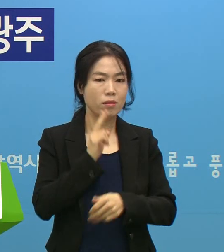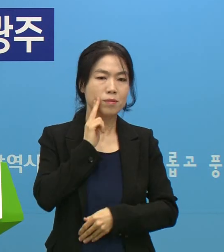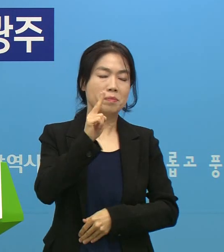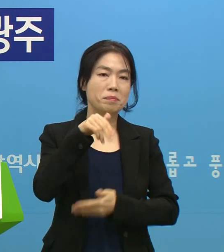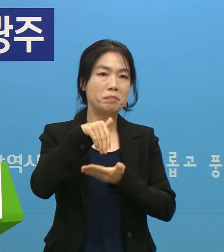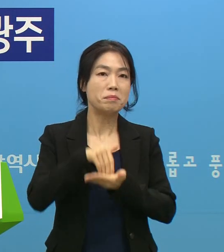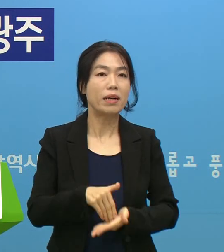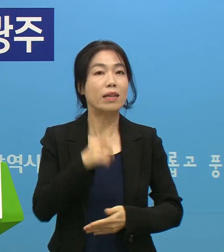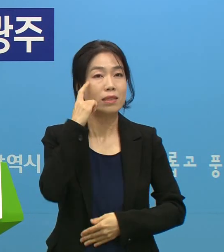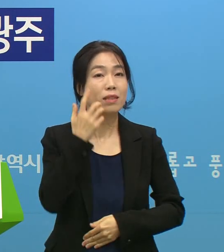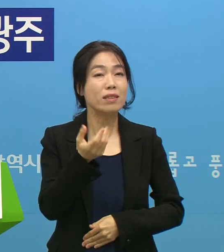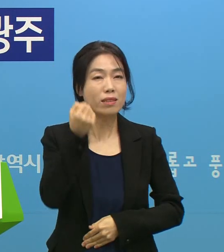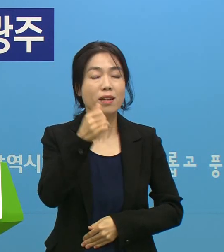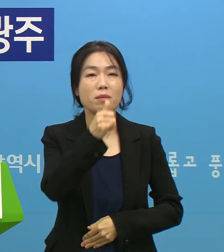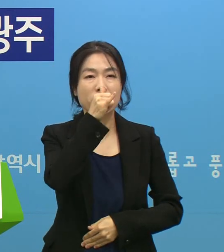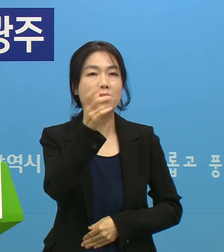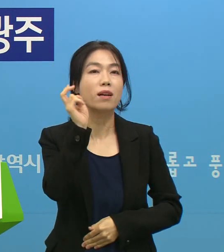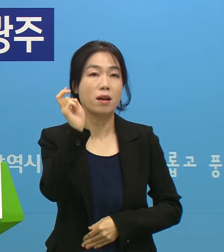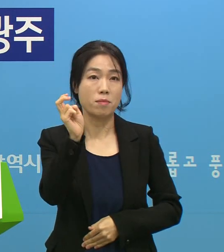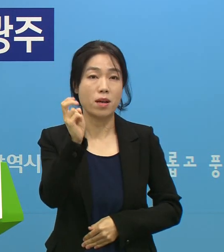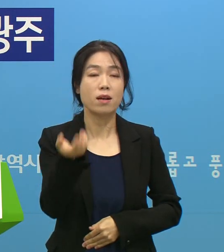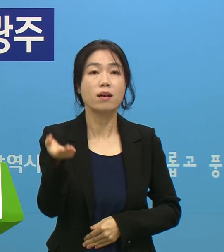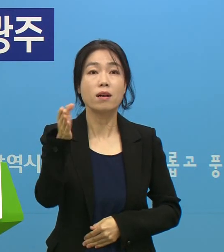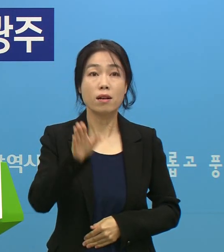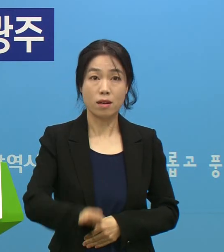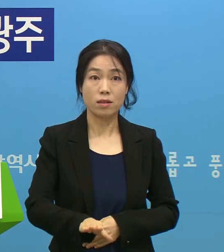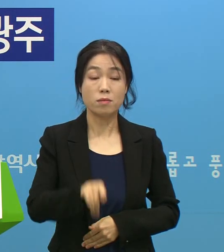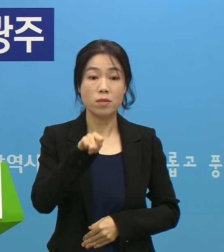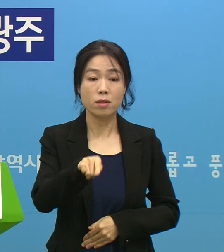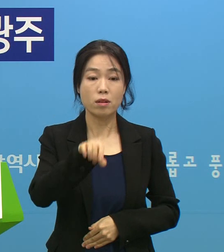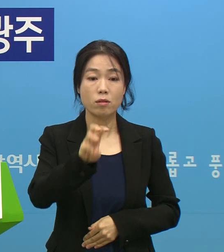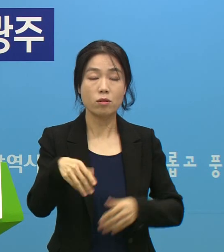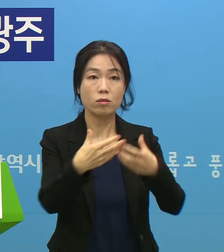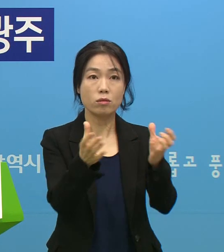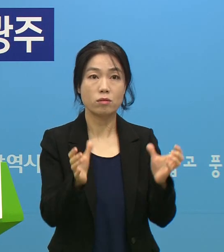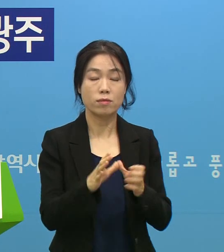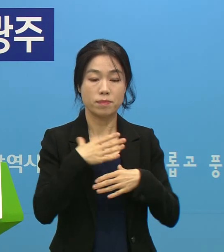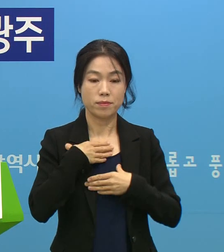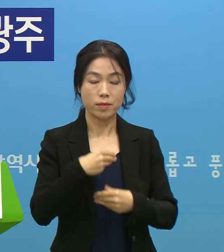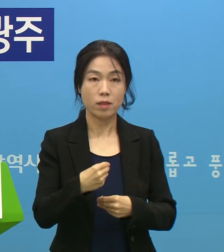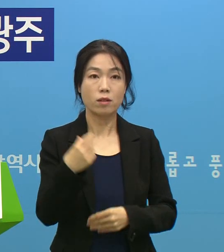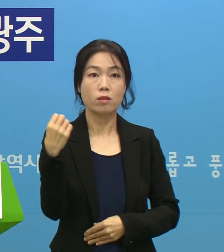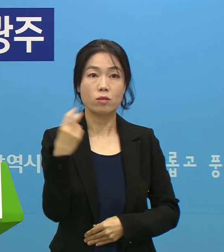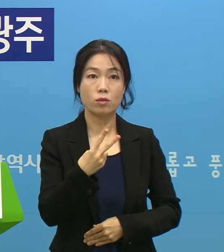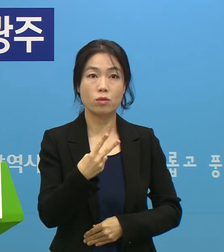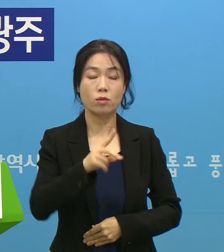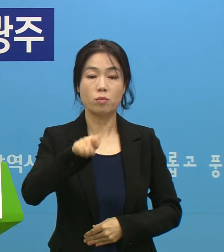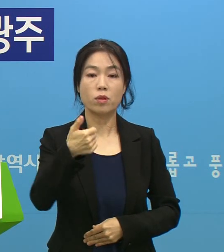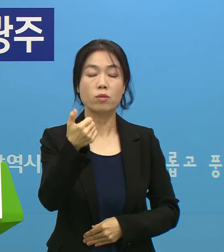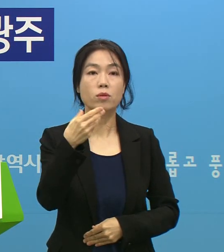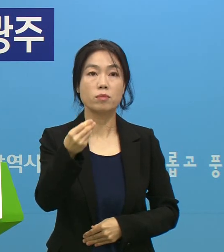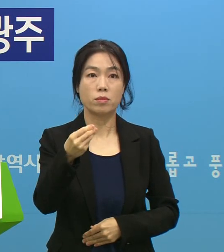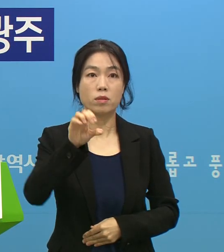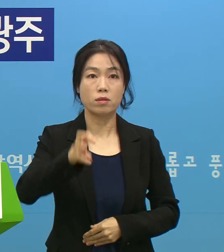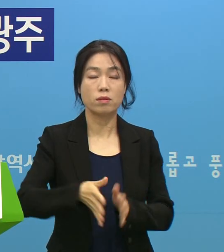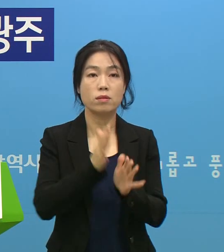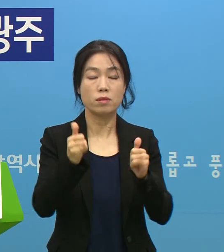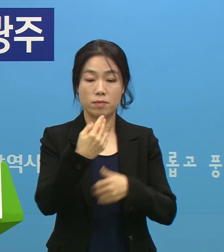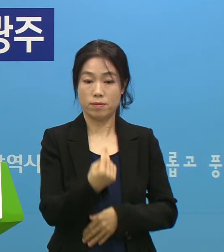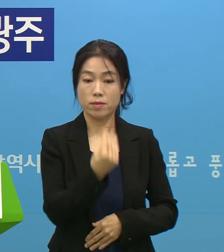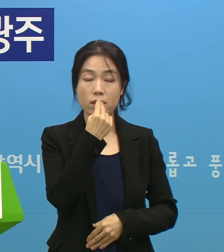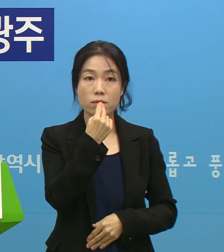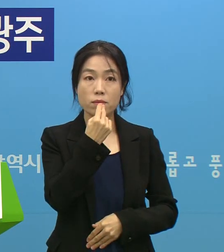무겁다고 생각하는 분도 계시겠습니다만 이는 강주 공동체의 안전과 150만 강주 시민의